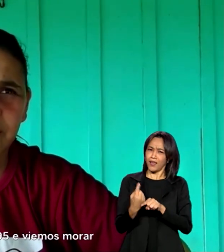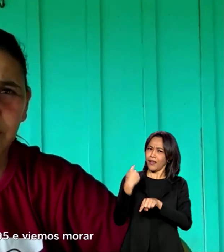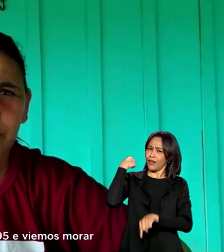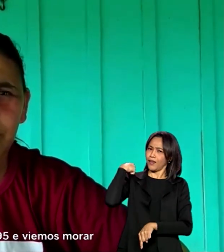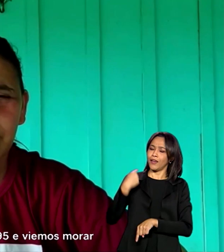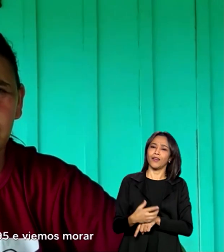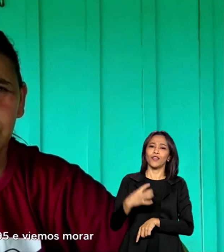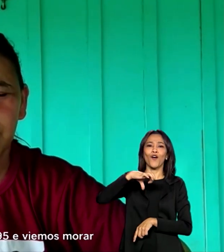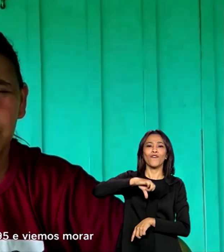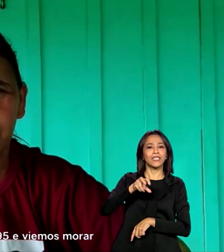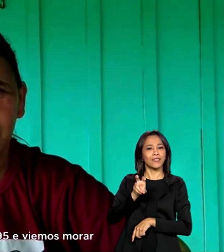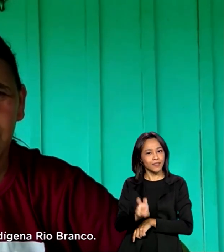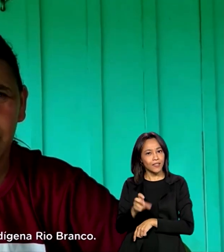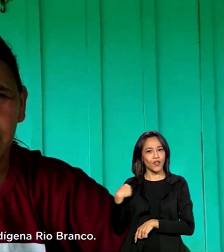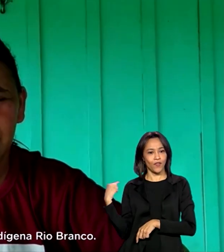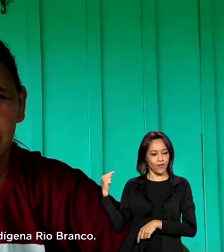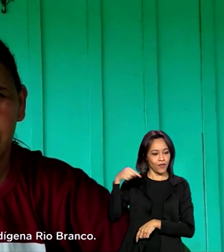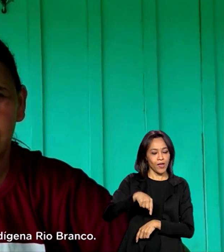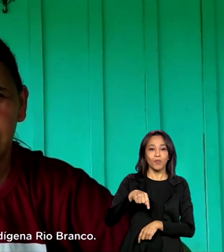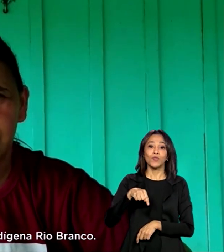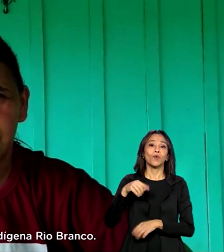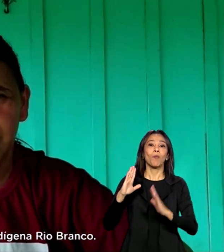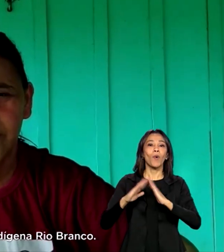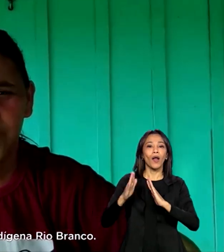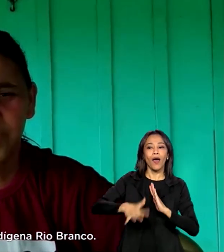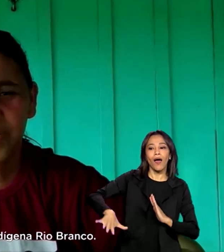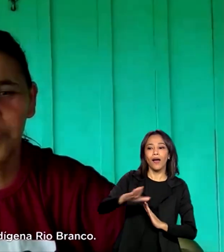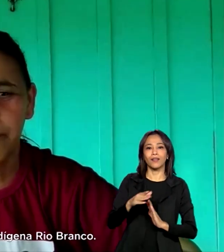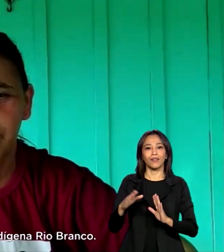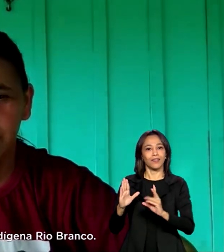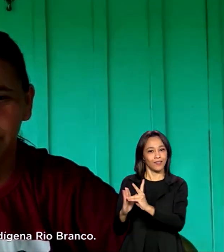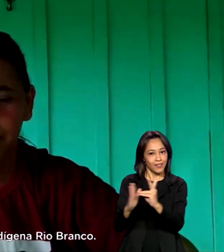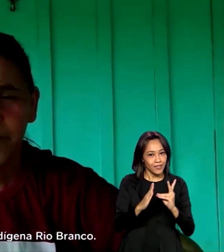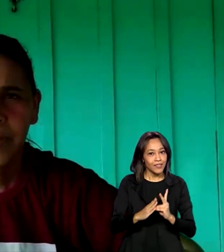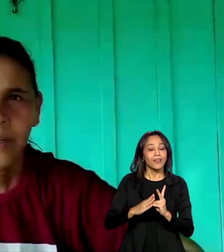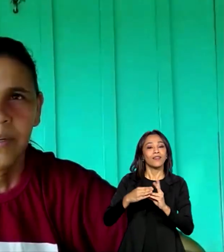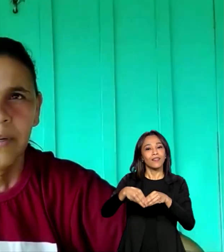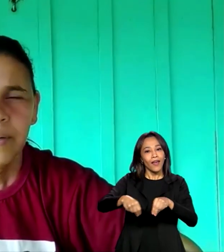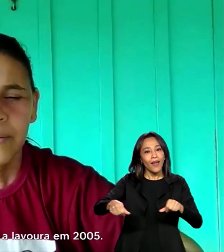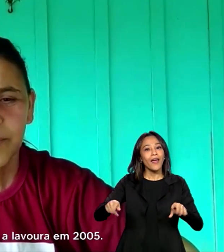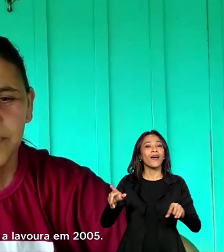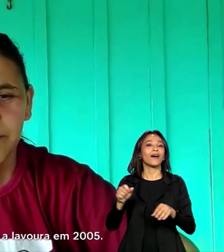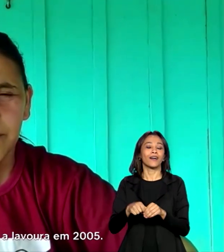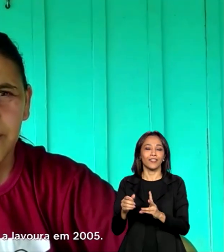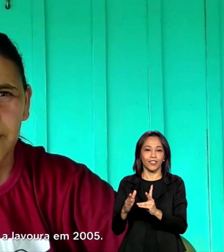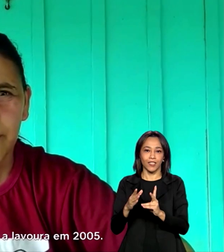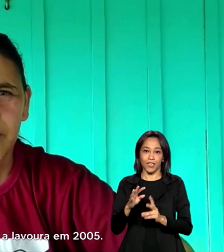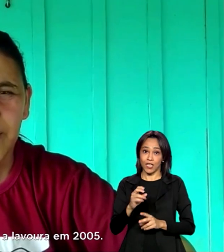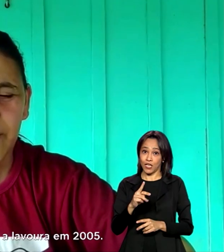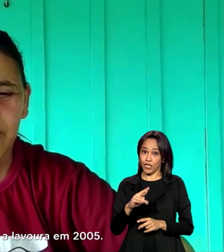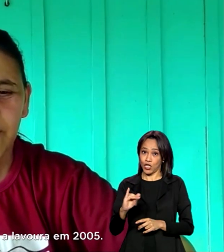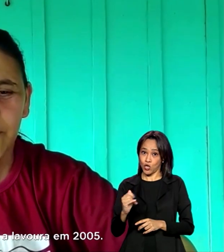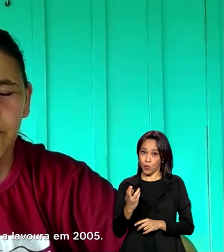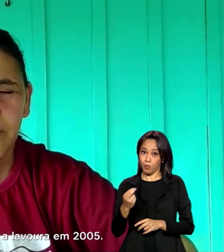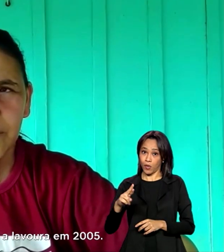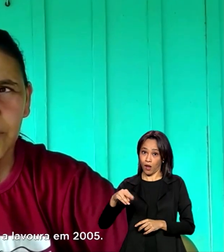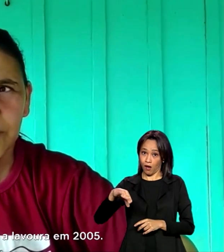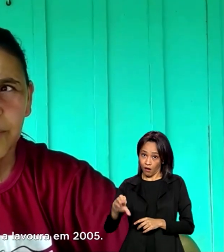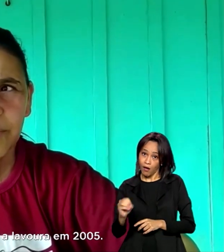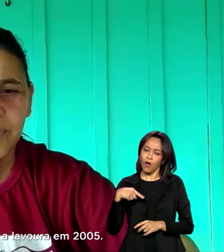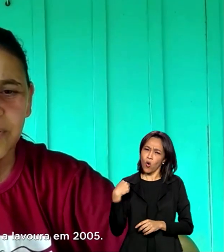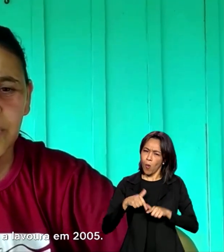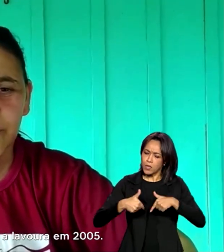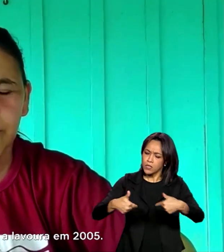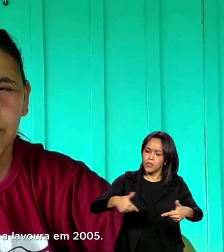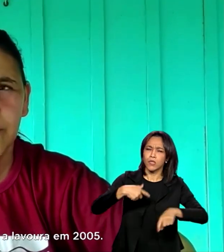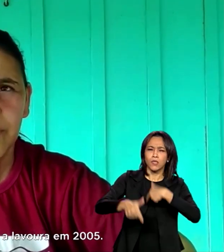1995 e viemos morar na aldeia São Luís, terra indígena Rio Branco. Comecemos a trabalhar com a lavoura em